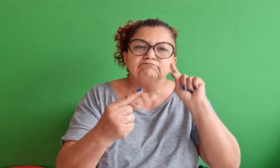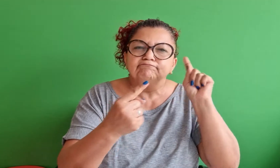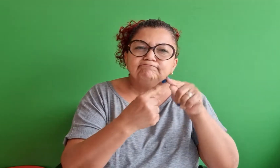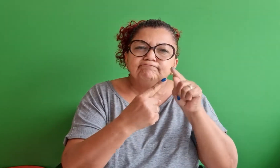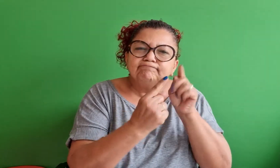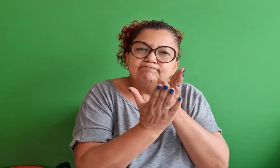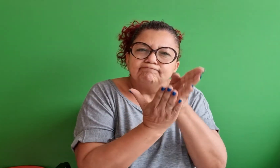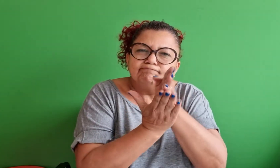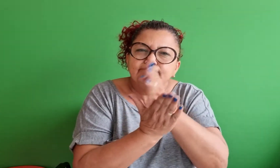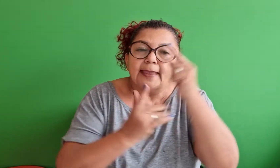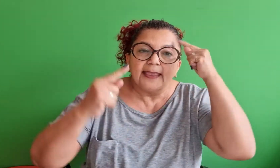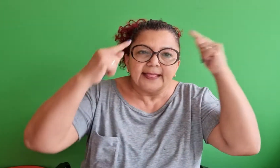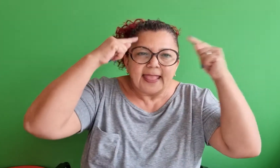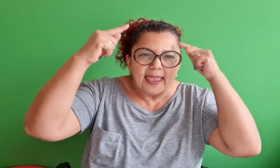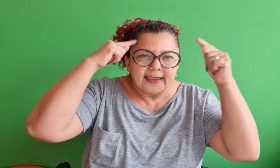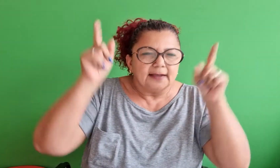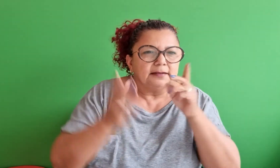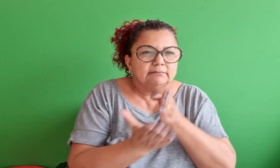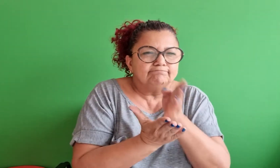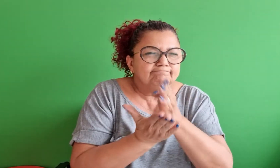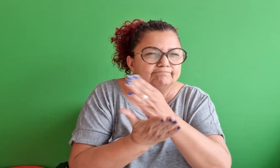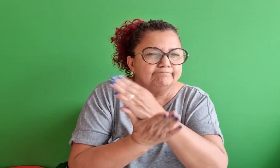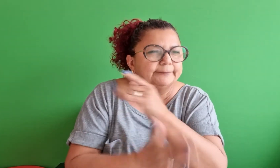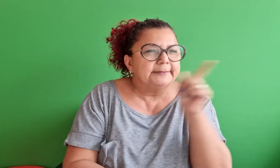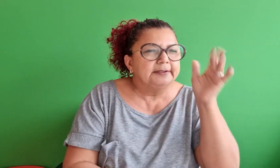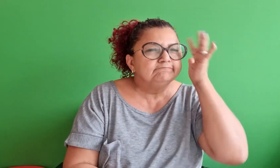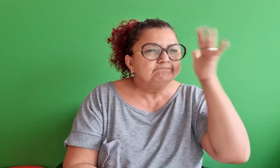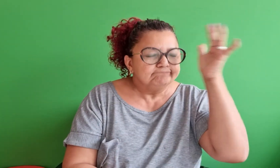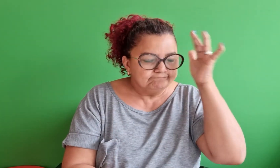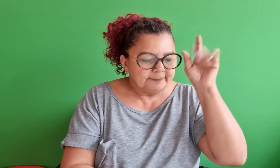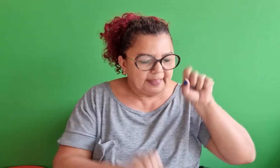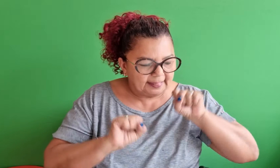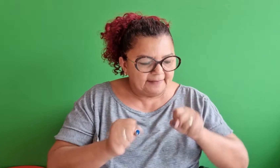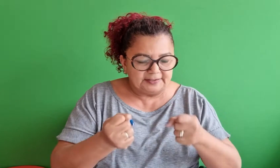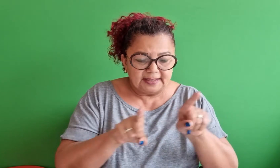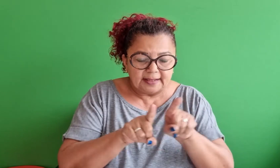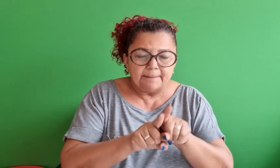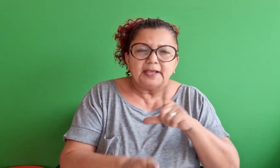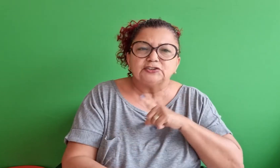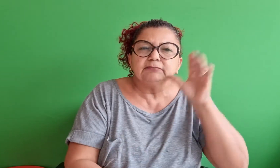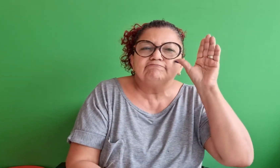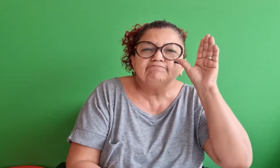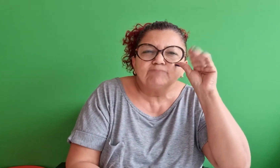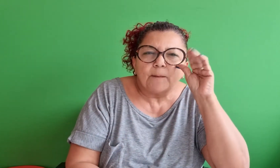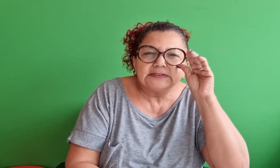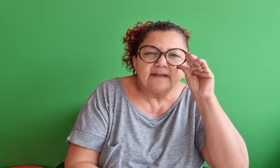a origem das ideias e também de